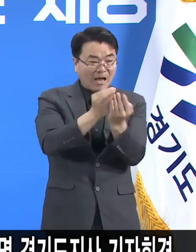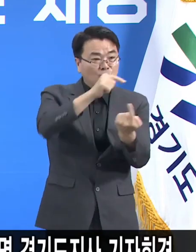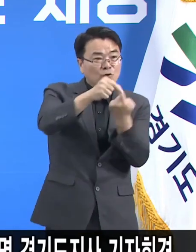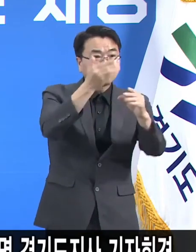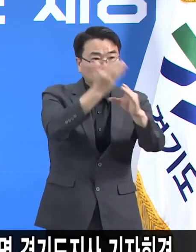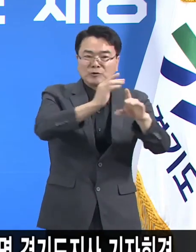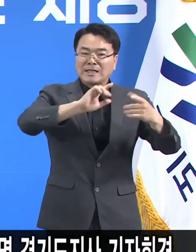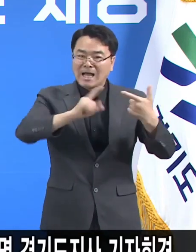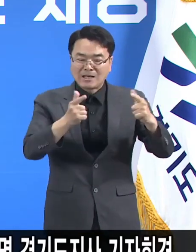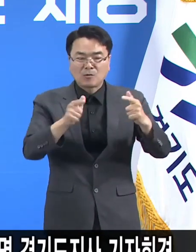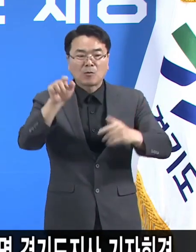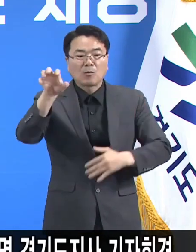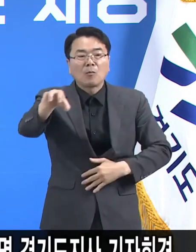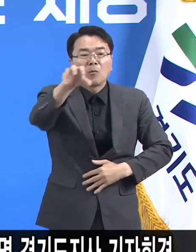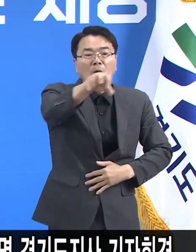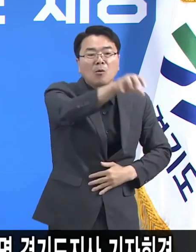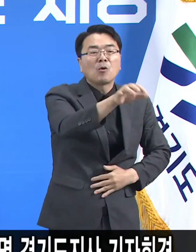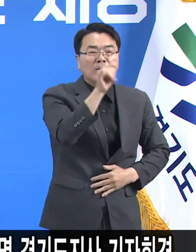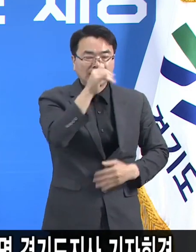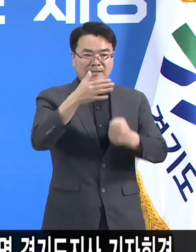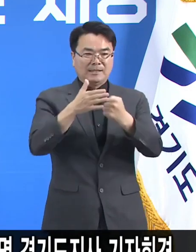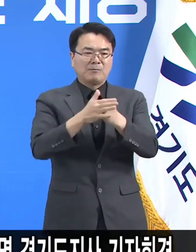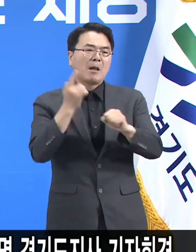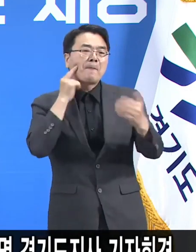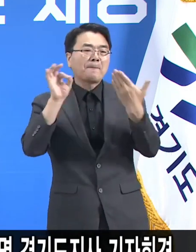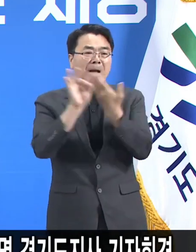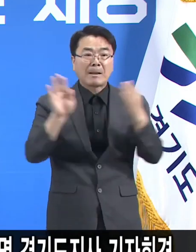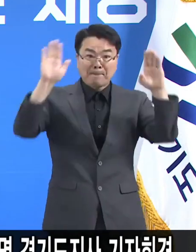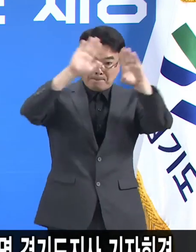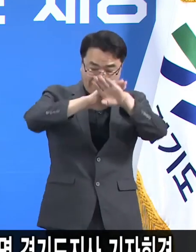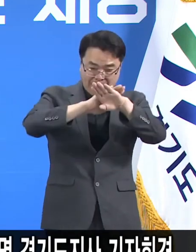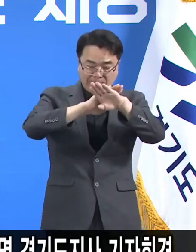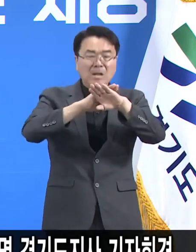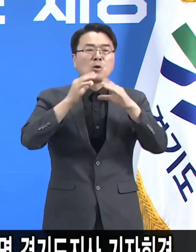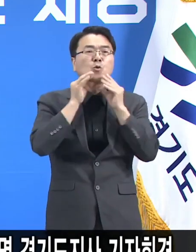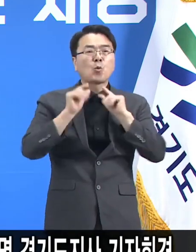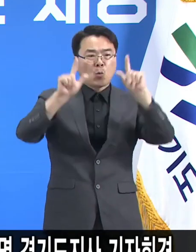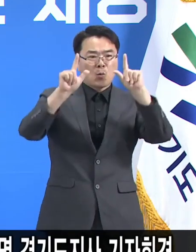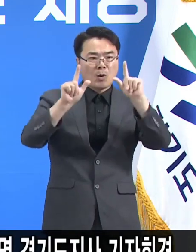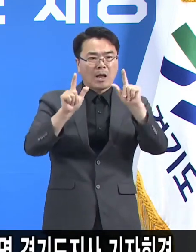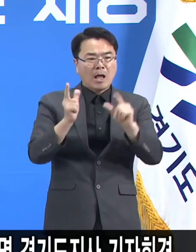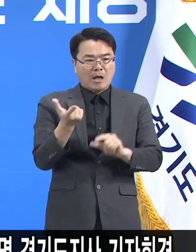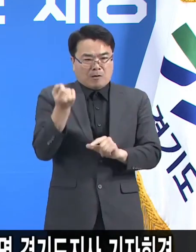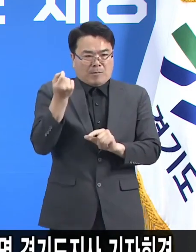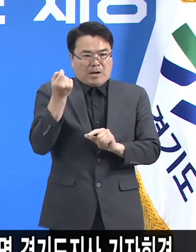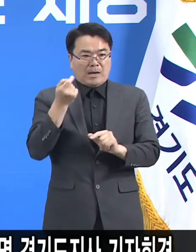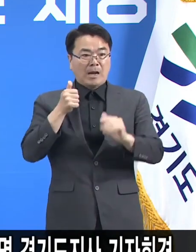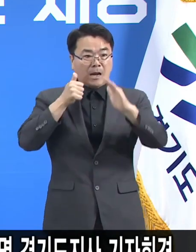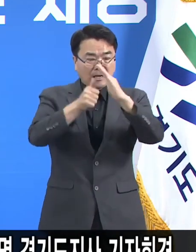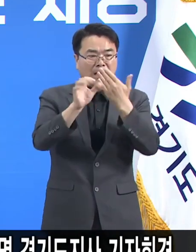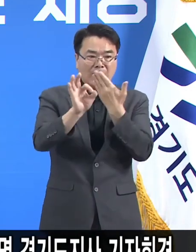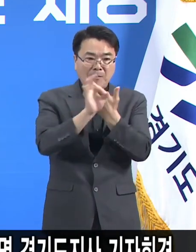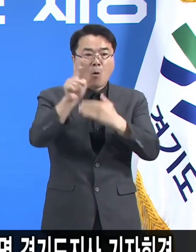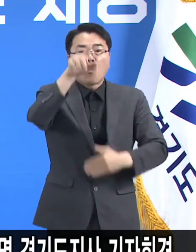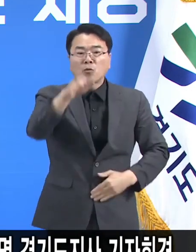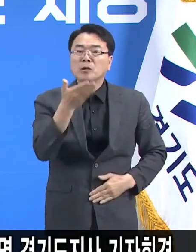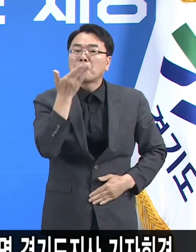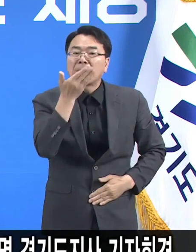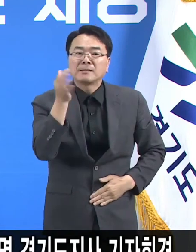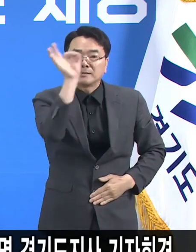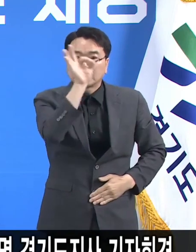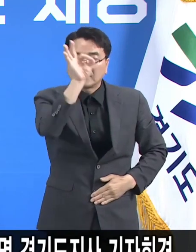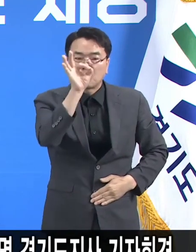시행하니까 주말이나 야간에 검사를 받으실 분들은 미리 확인하시고 검사소를 찾으시는 게